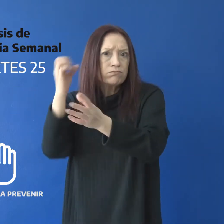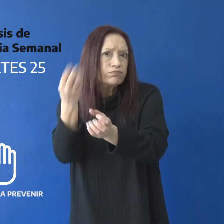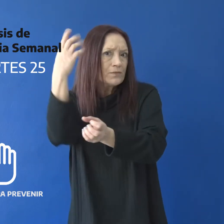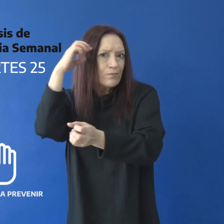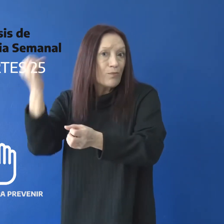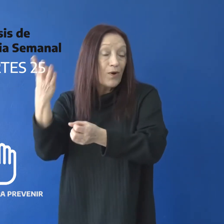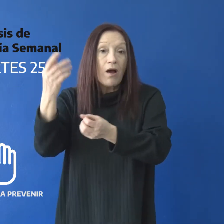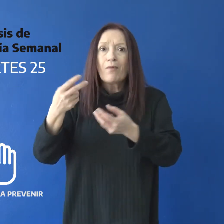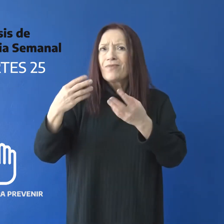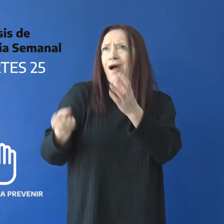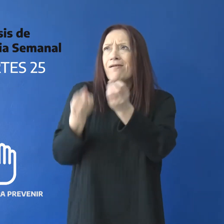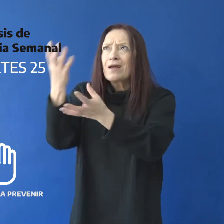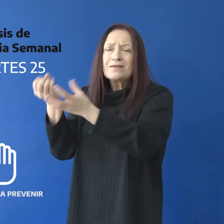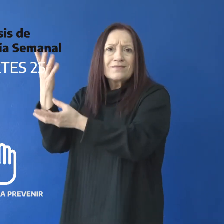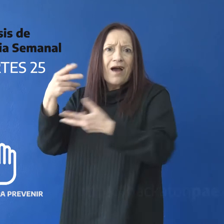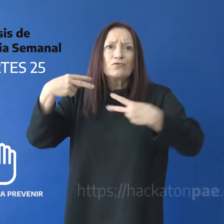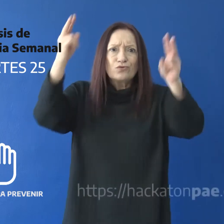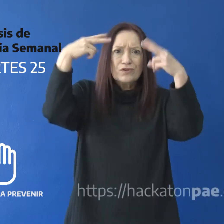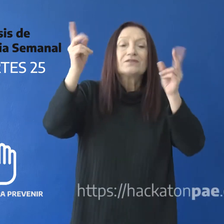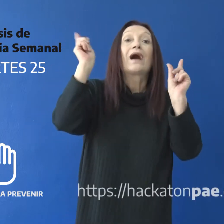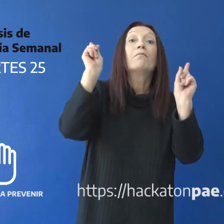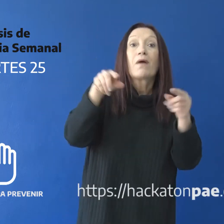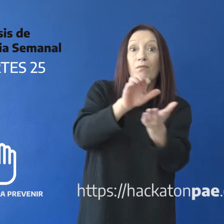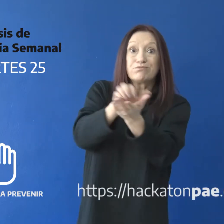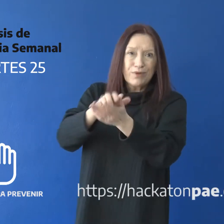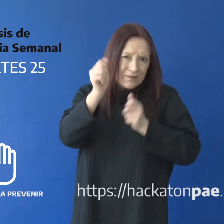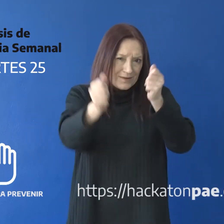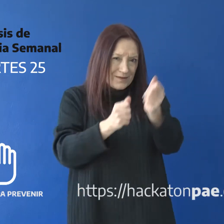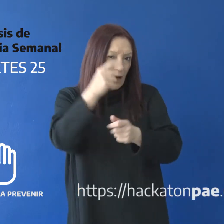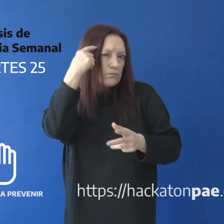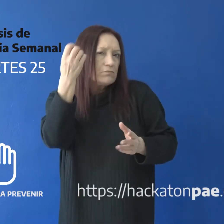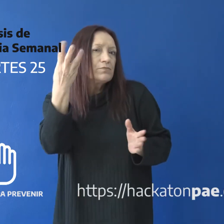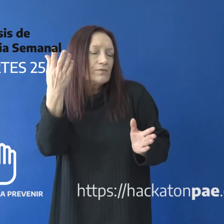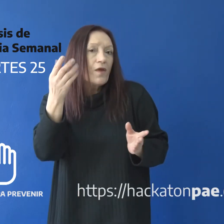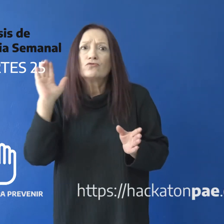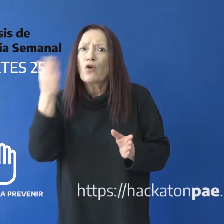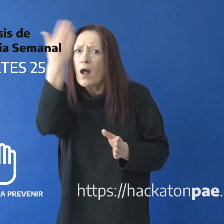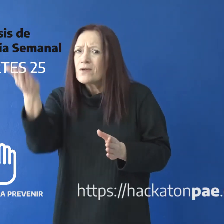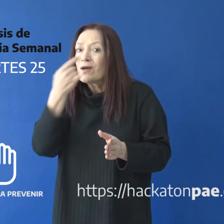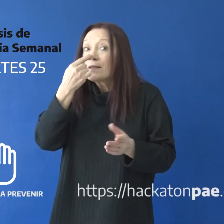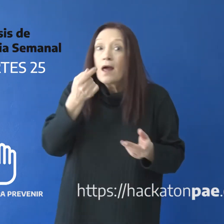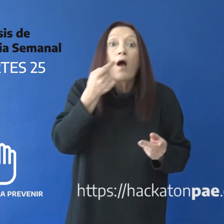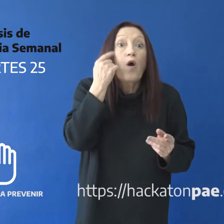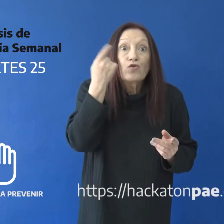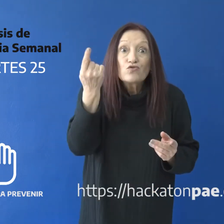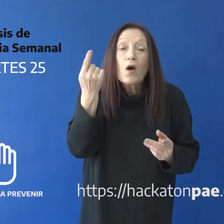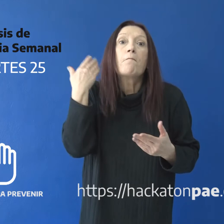Desarrollo del Turismo y Cultura e Industria Creativa. Aquellos interesados en participar pueden